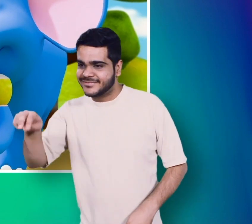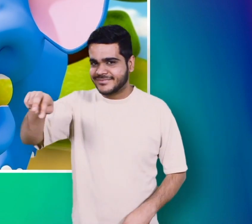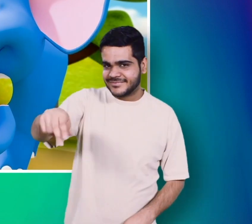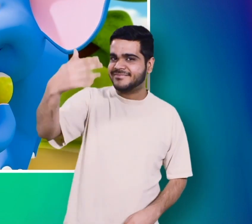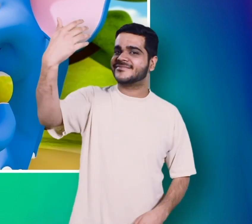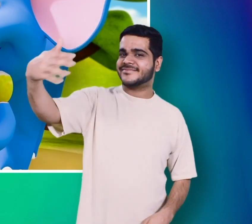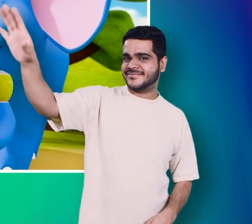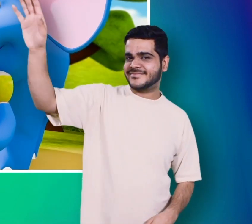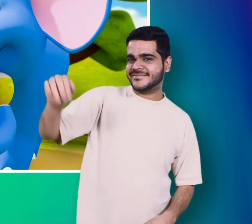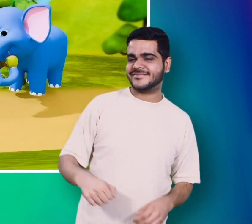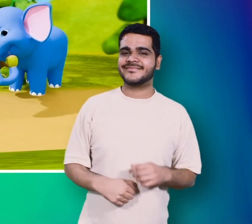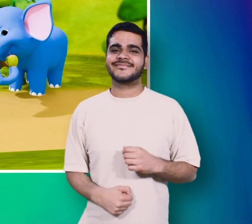हाथी